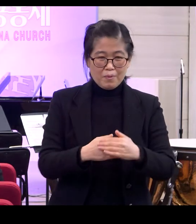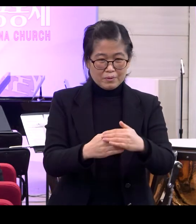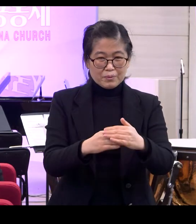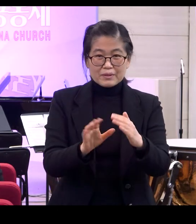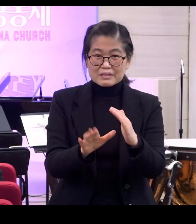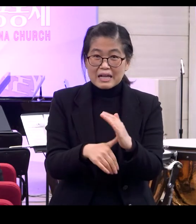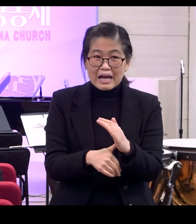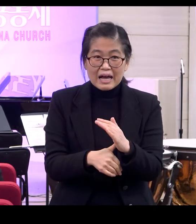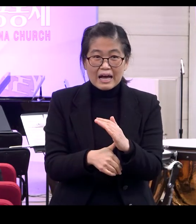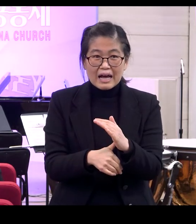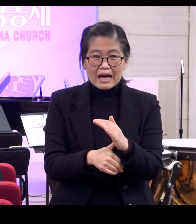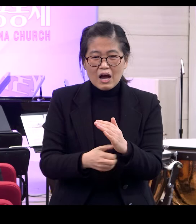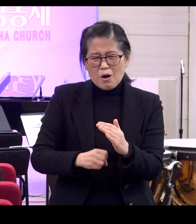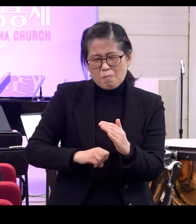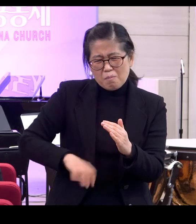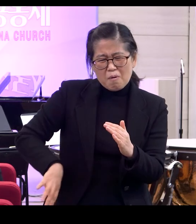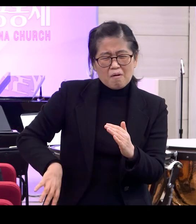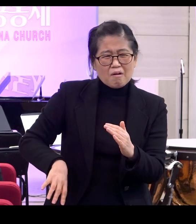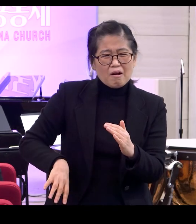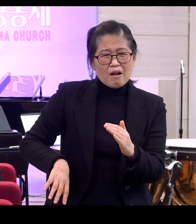어머니가 저를 낙태하려고 시도해서 그러나요?